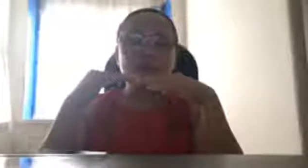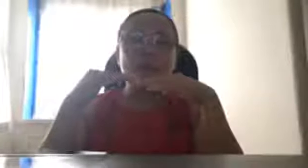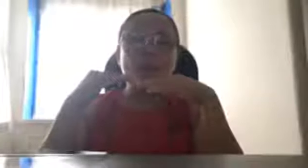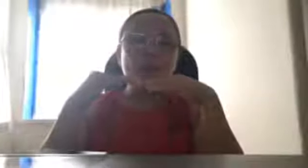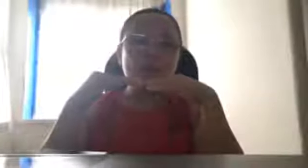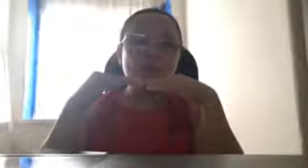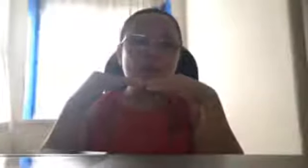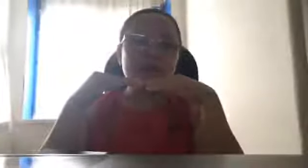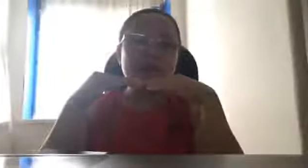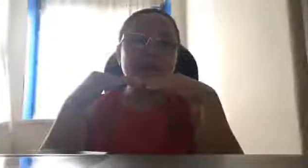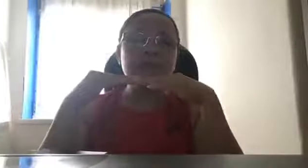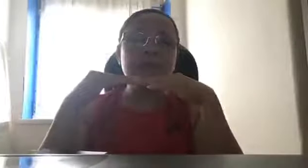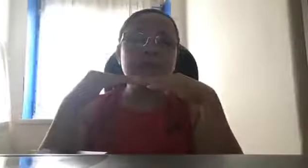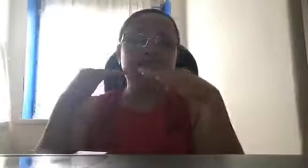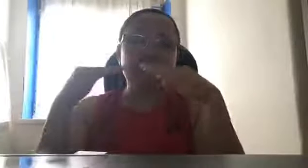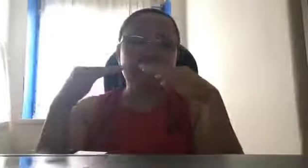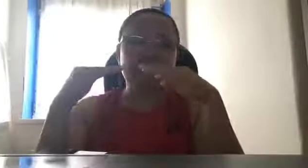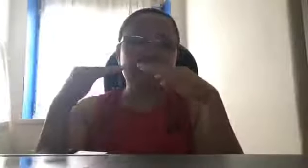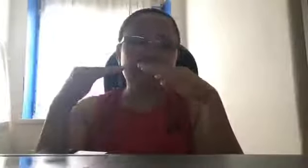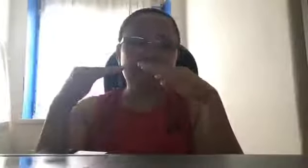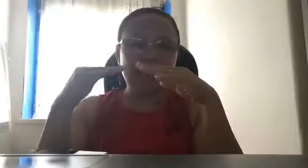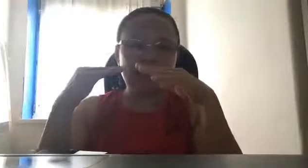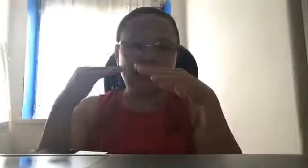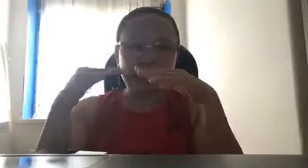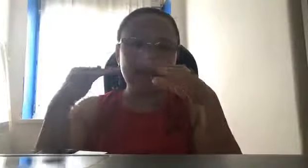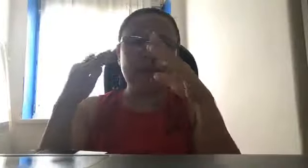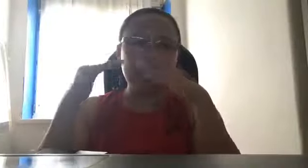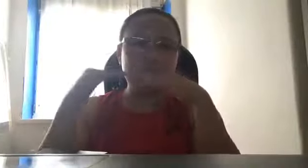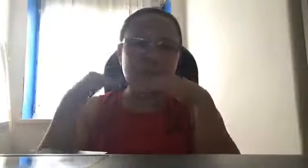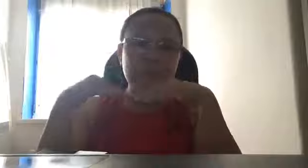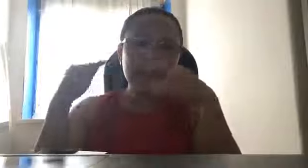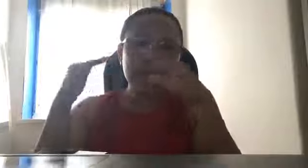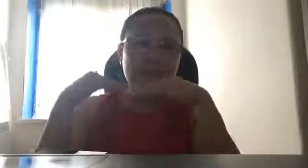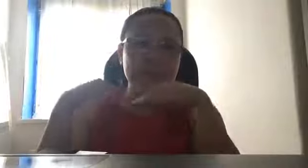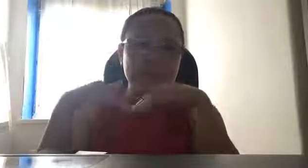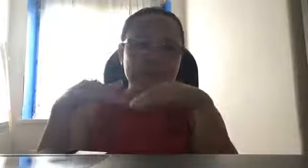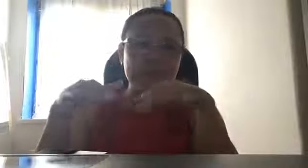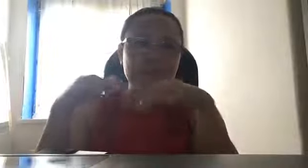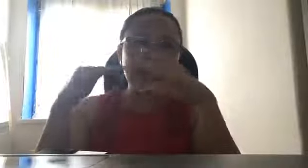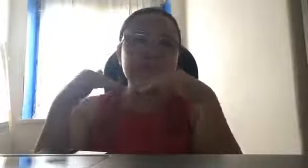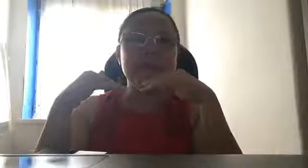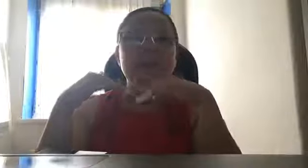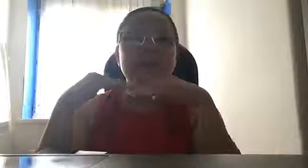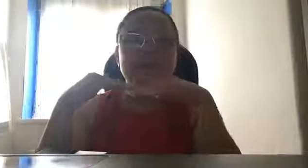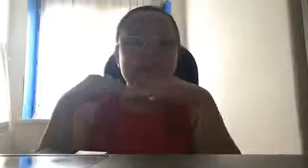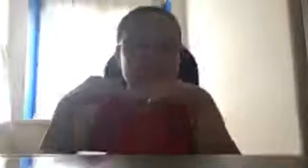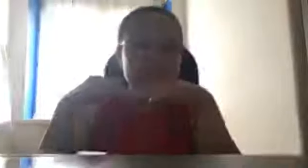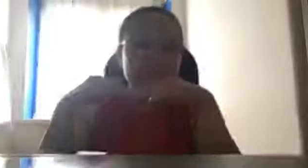kung, anong, aside from the planet, from the planet Earth,